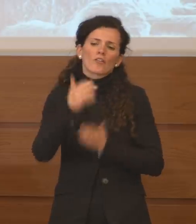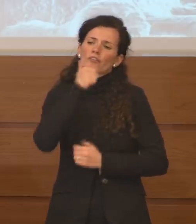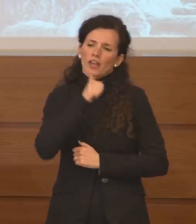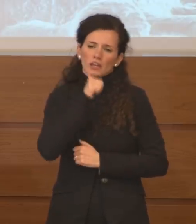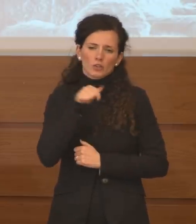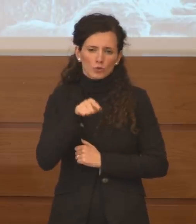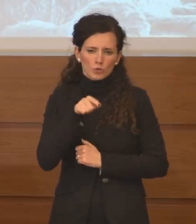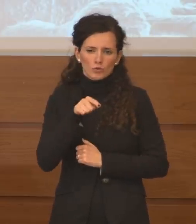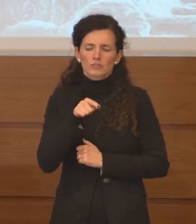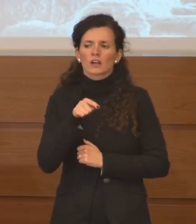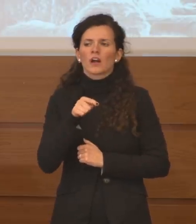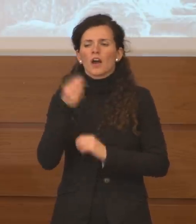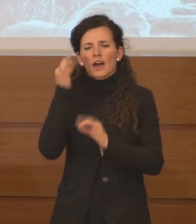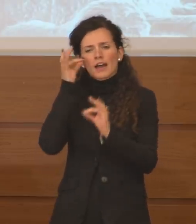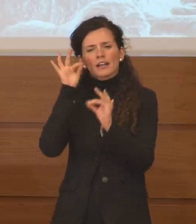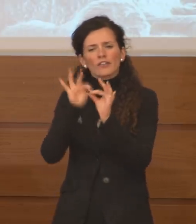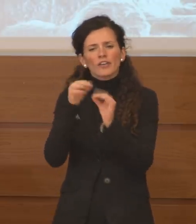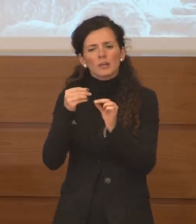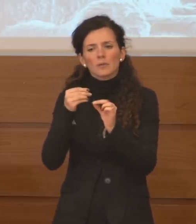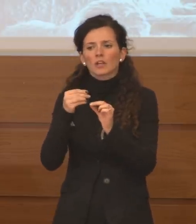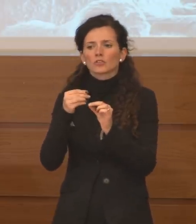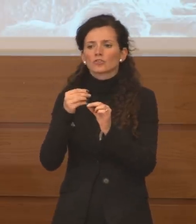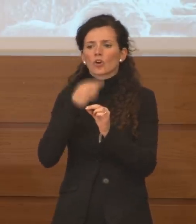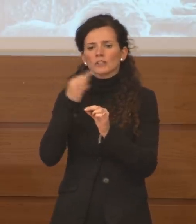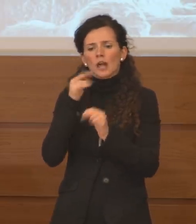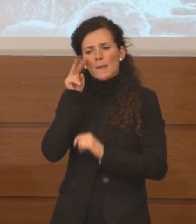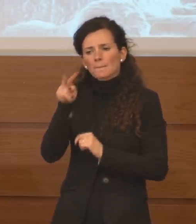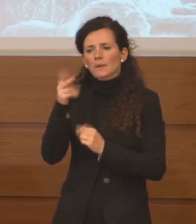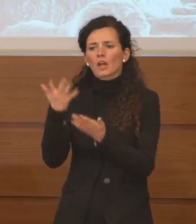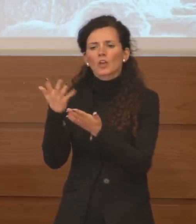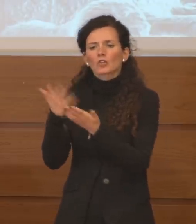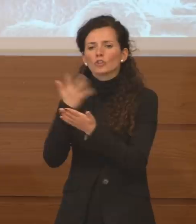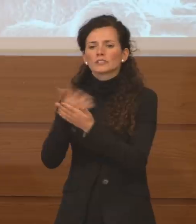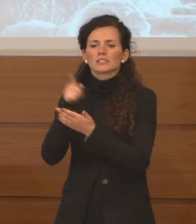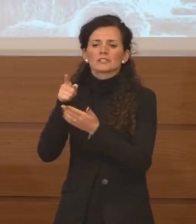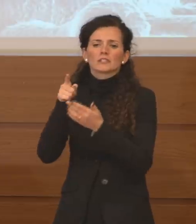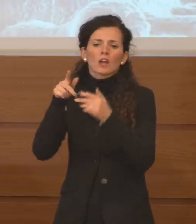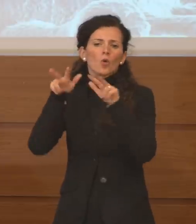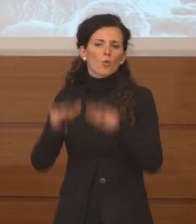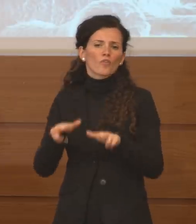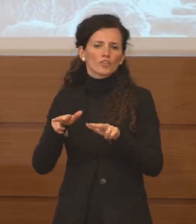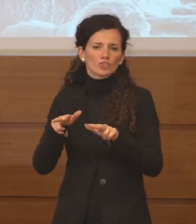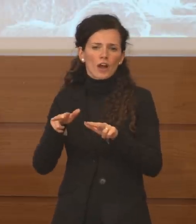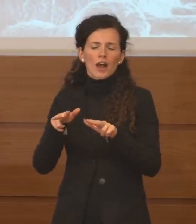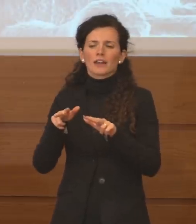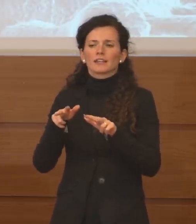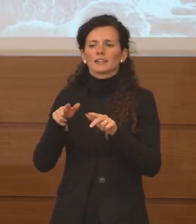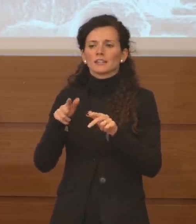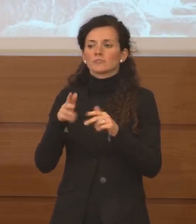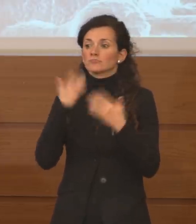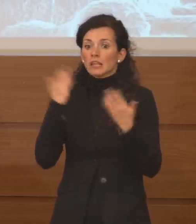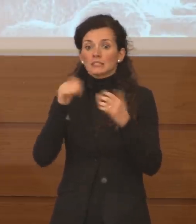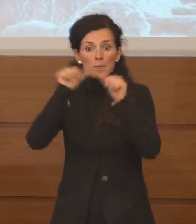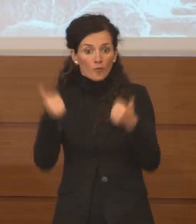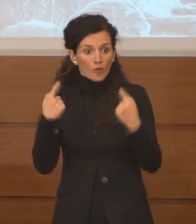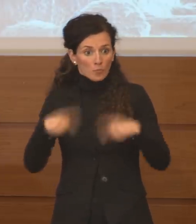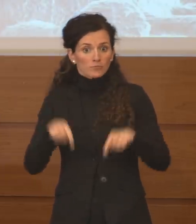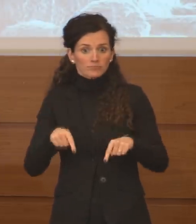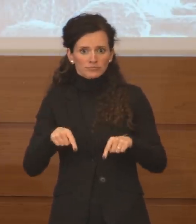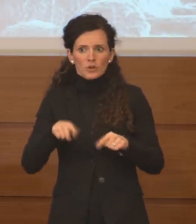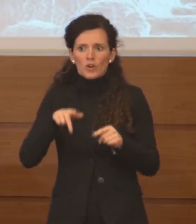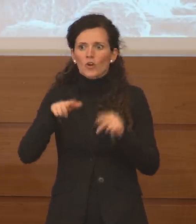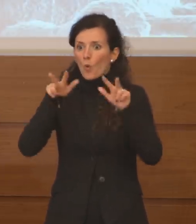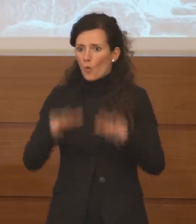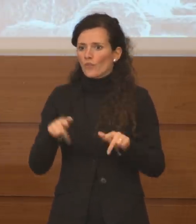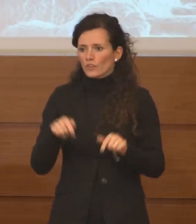riferimento ai canali ufficiali e canali ufficiali sono quelli anche come questo quindi voglio